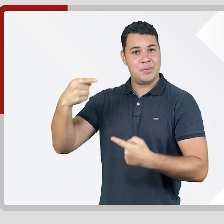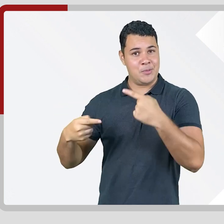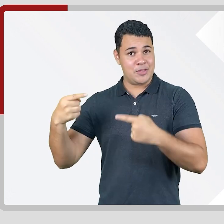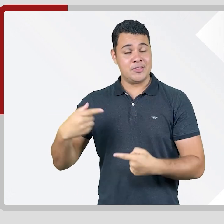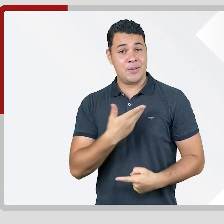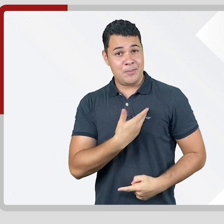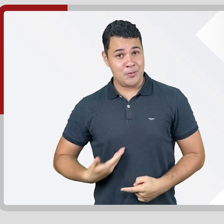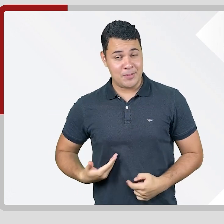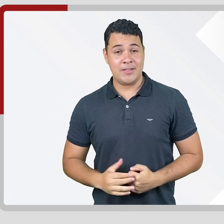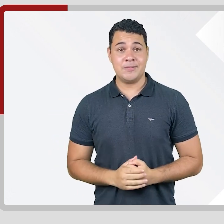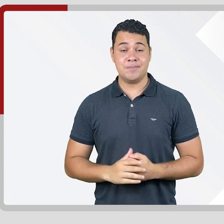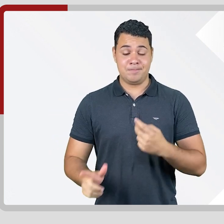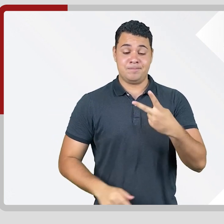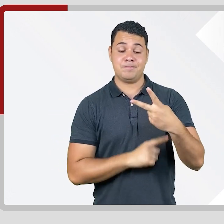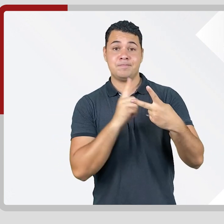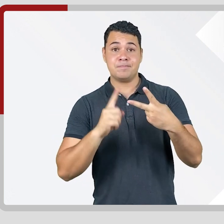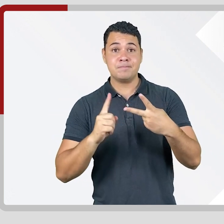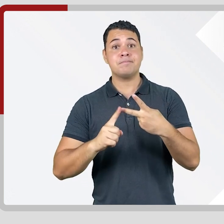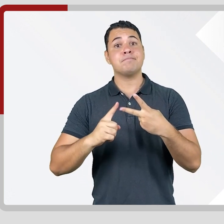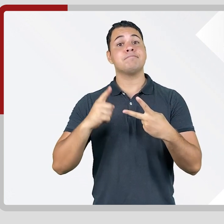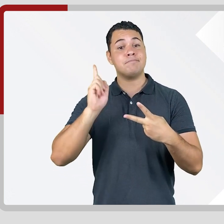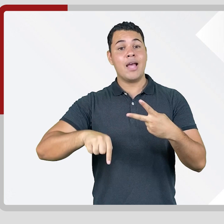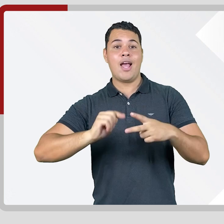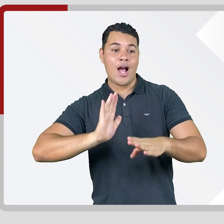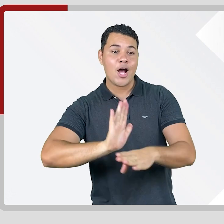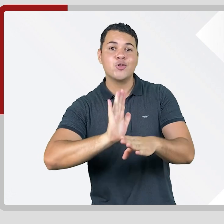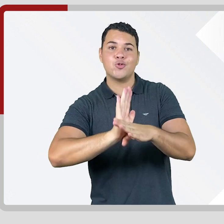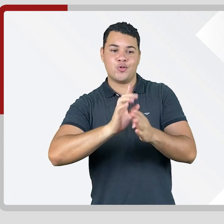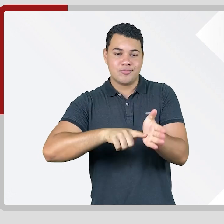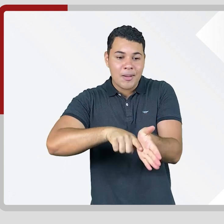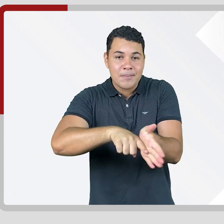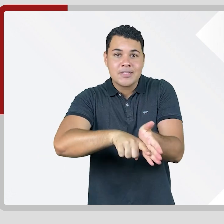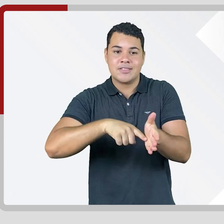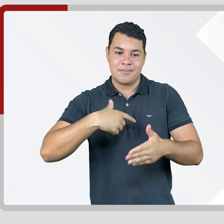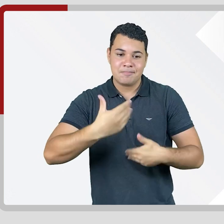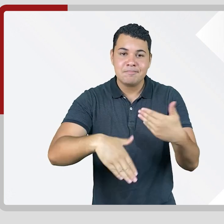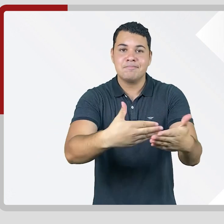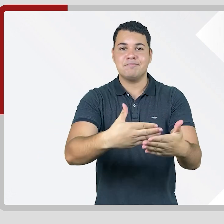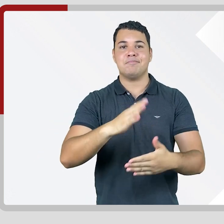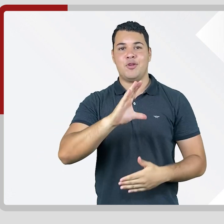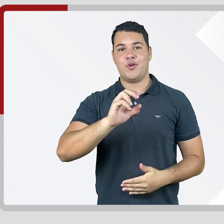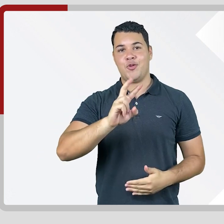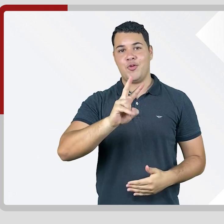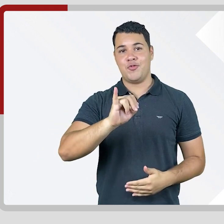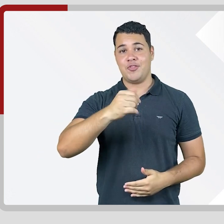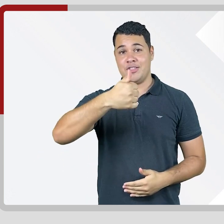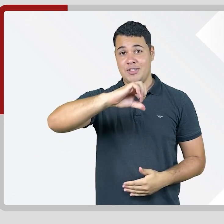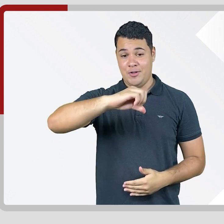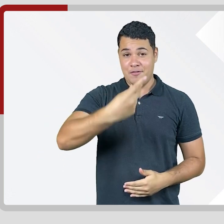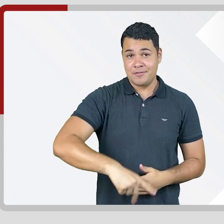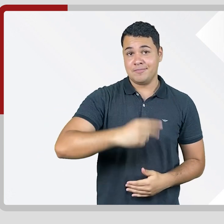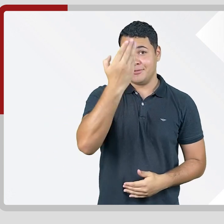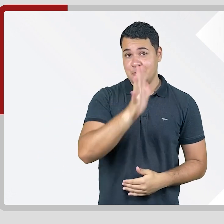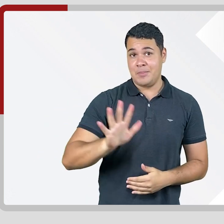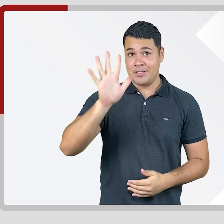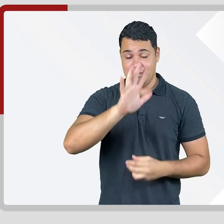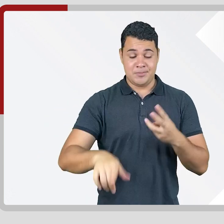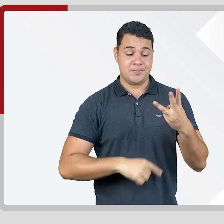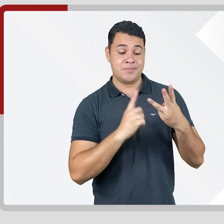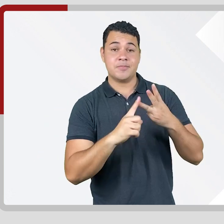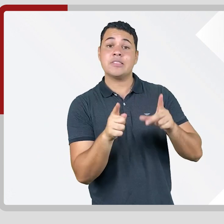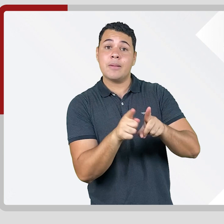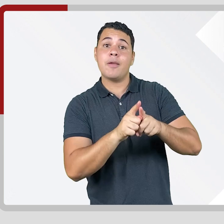Produção científica citada em políticas públicas, contribuição para a pesquisa de COVID-19